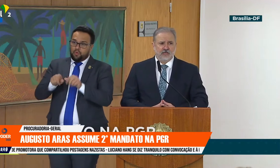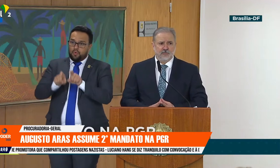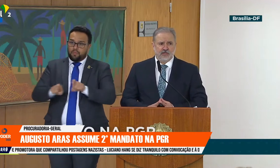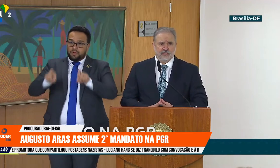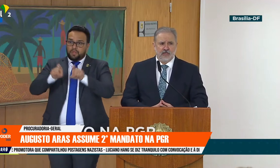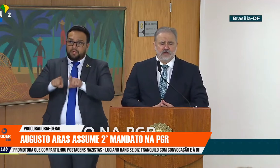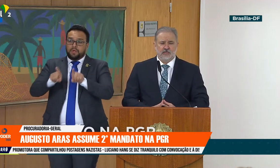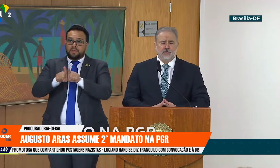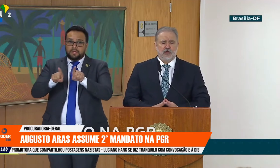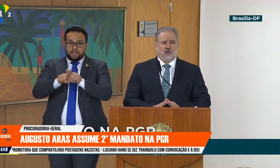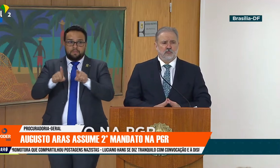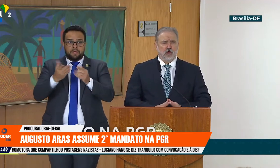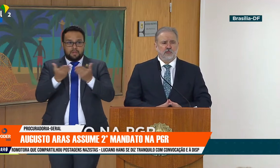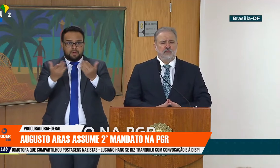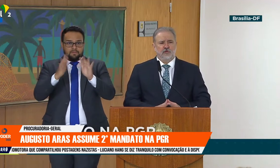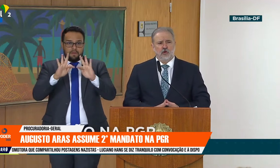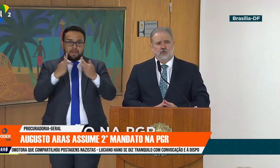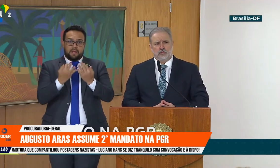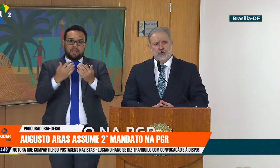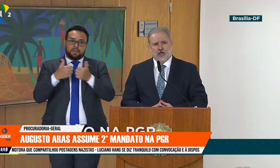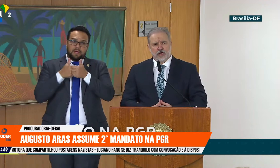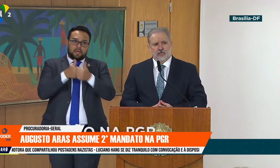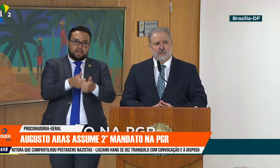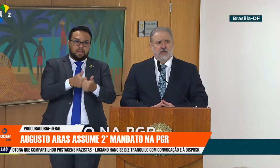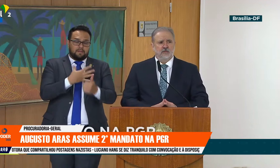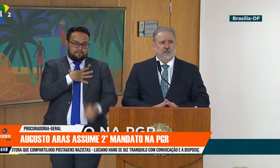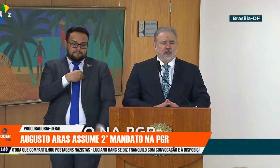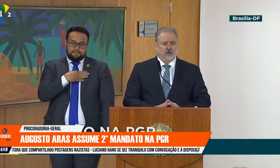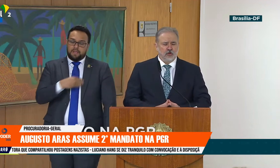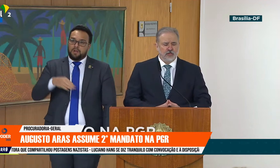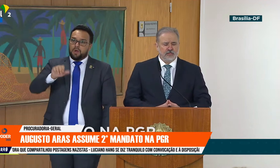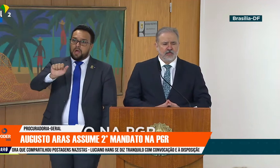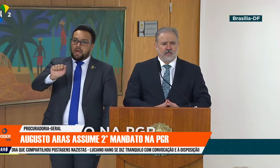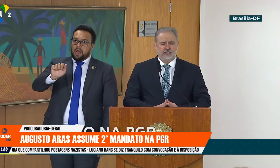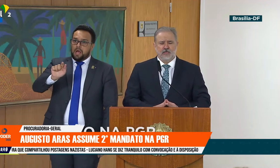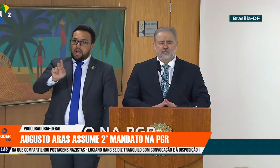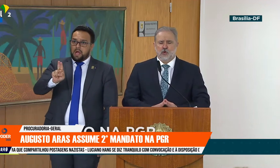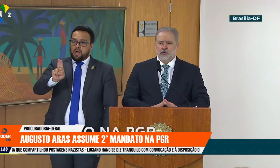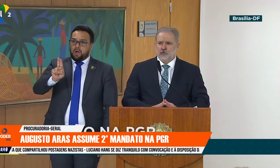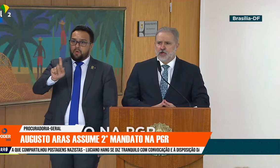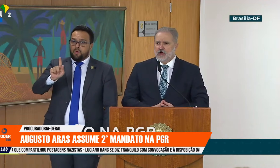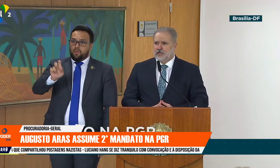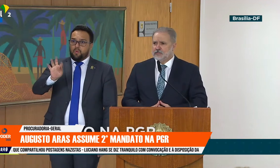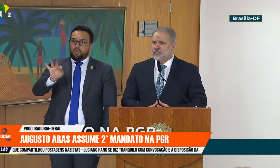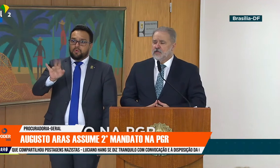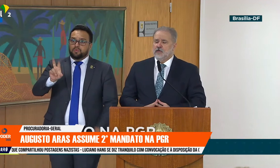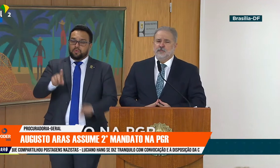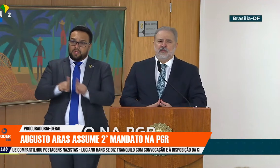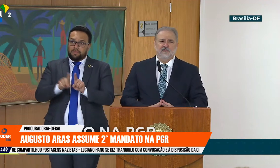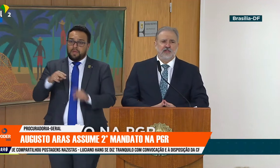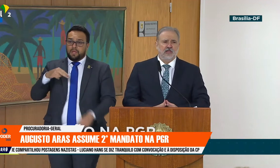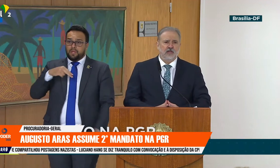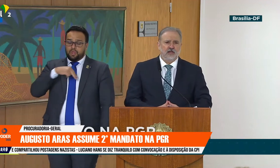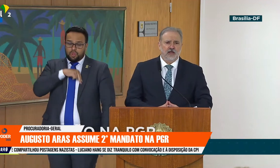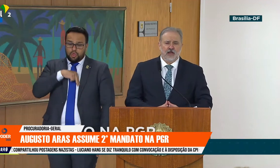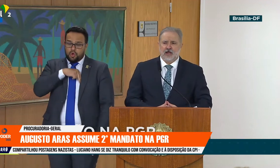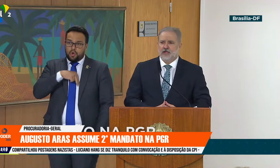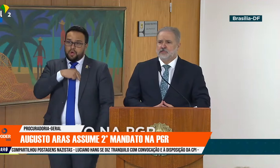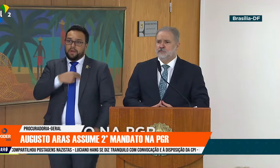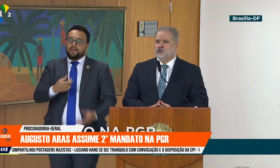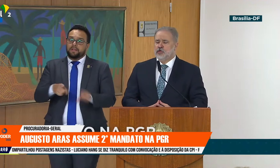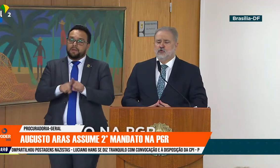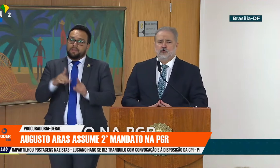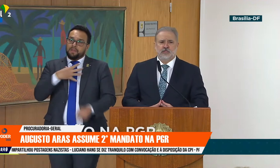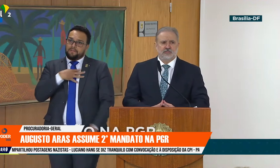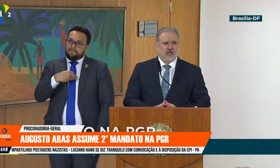familiares aqui presentes e que me acompanham, meu filho Augusto Aras, minha nora Thaisa Balbino Aras, minha filha Liana